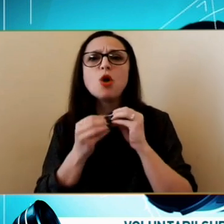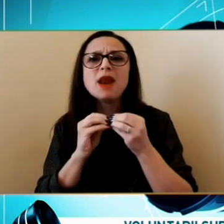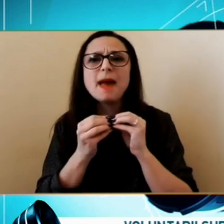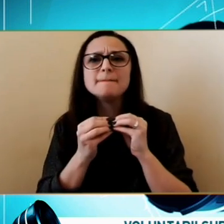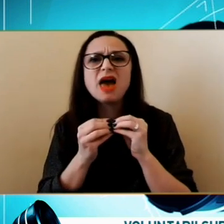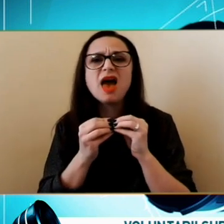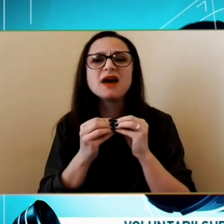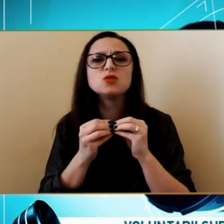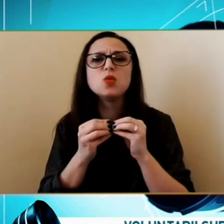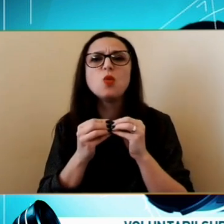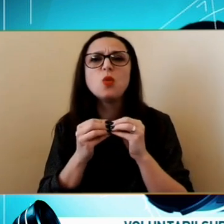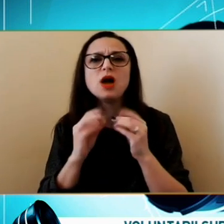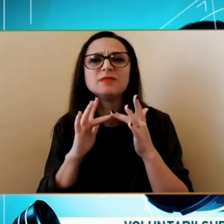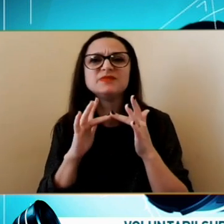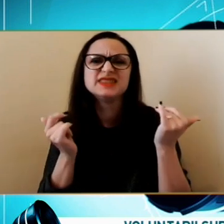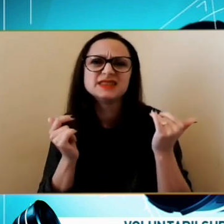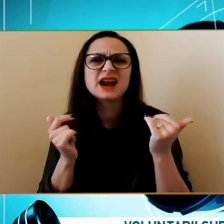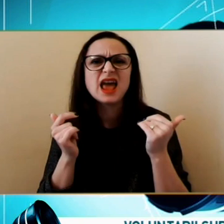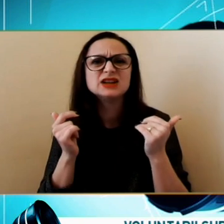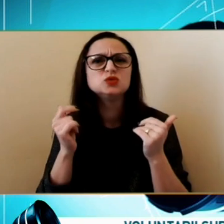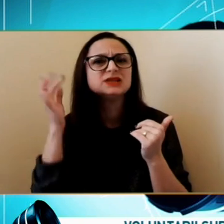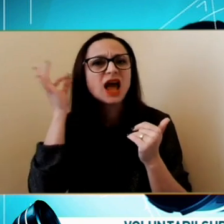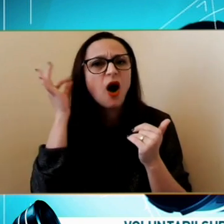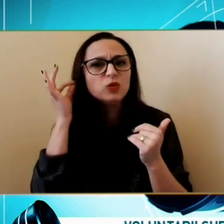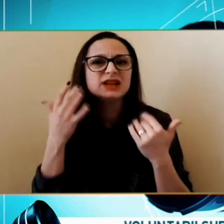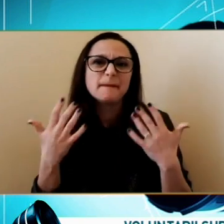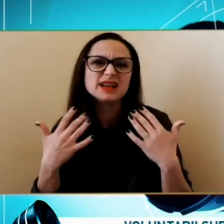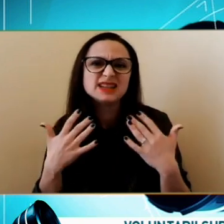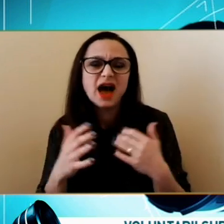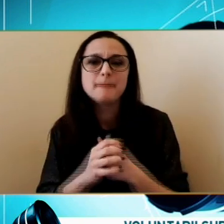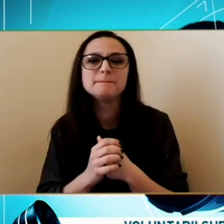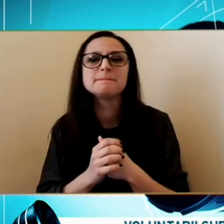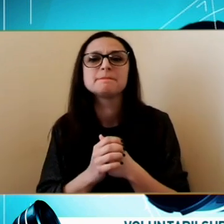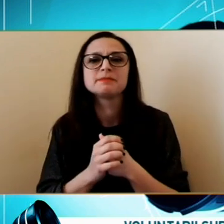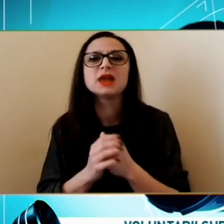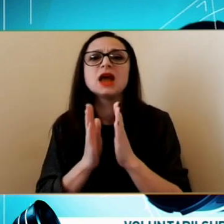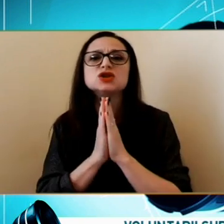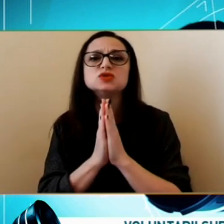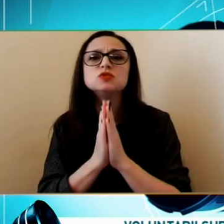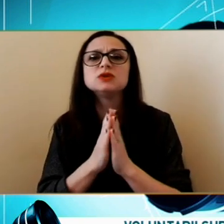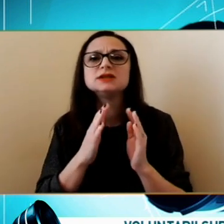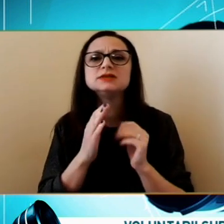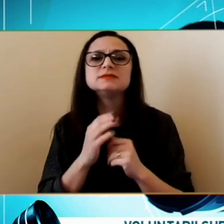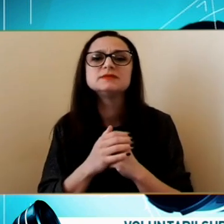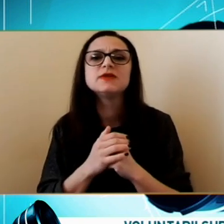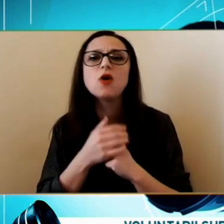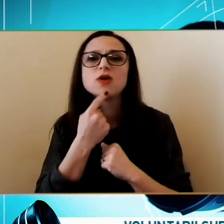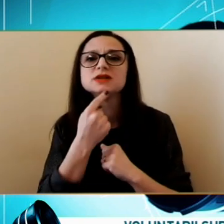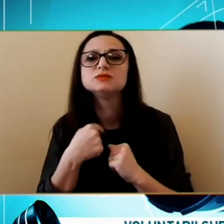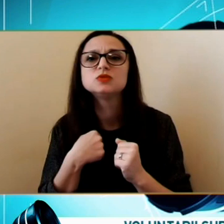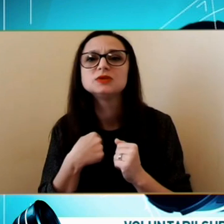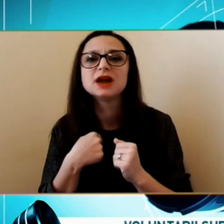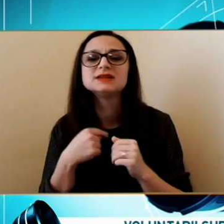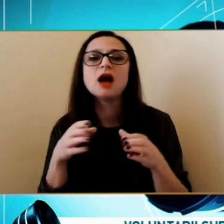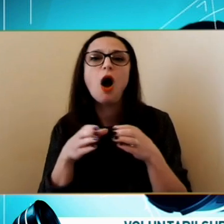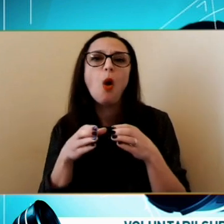probleme Cu Internetul Spuneți-mi vă rog Doamnă De fapt Este o întrebare La comun Cu